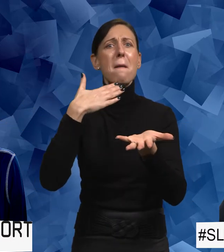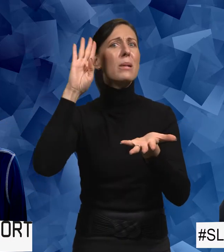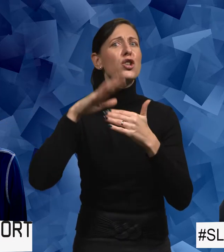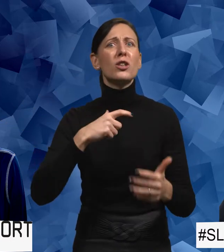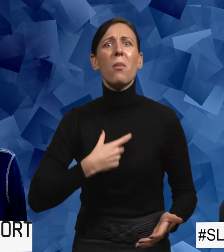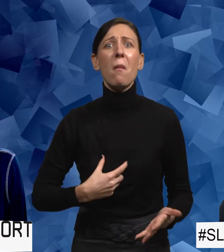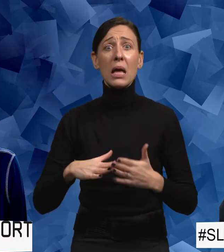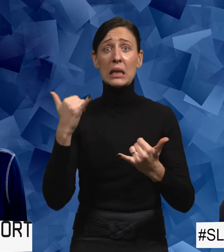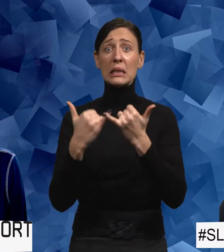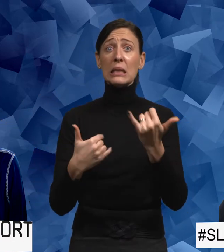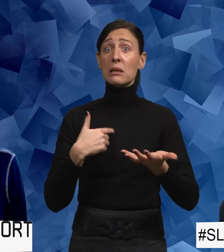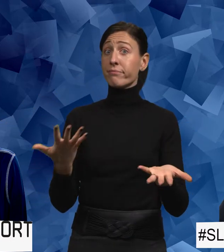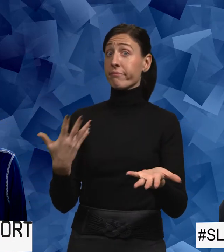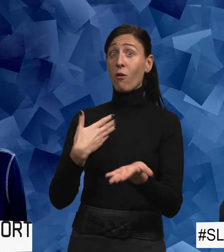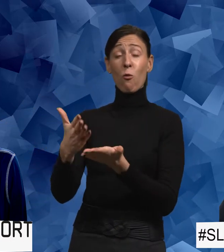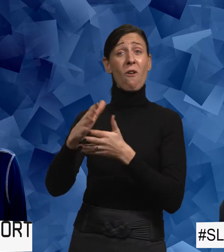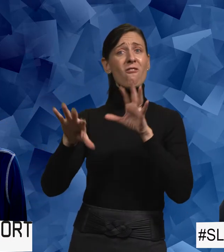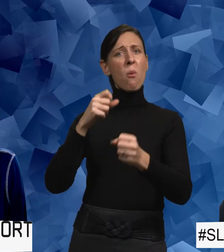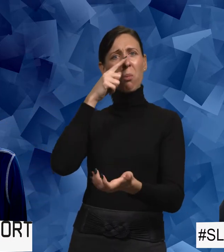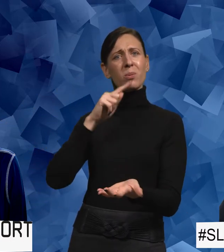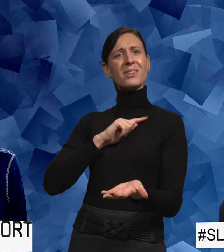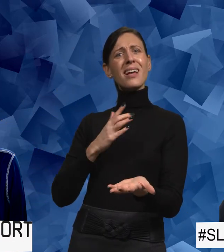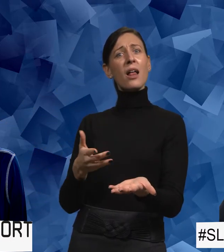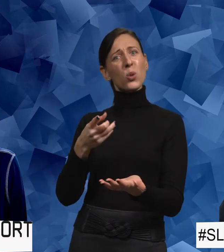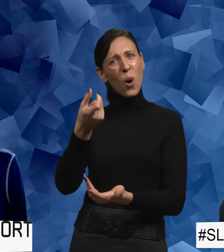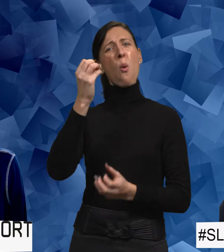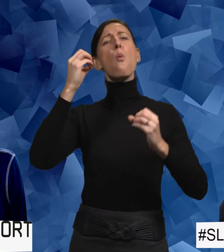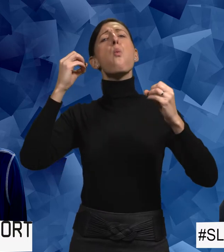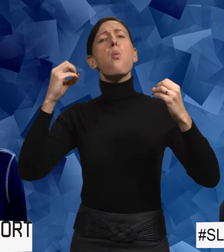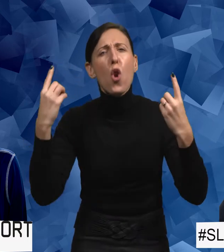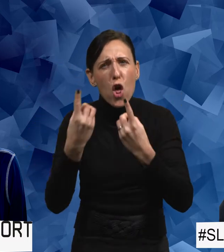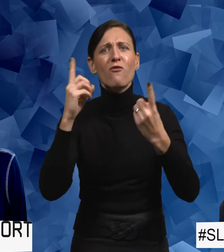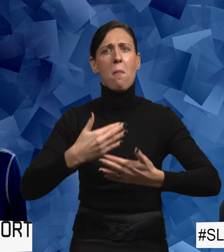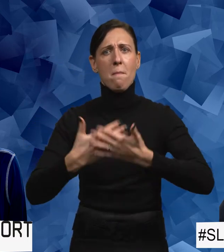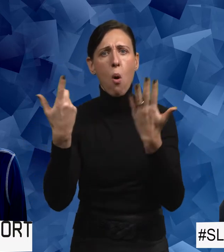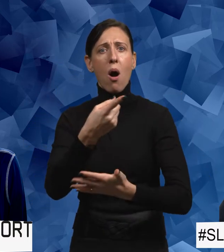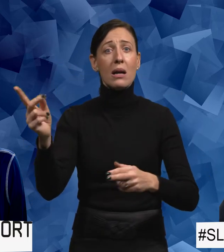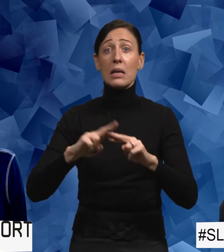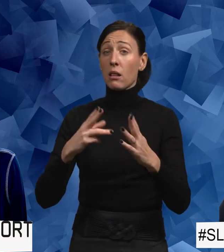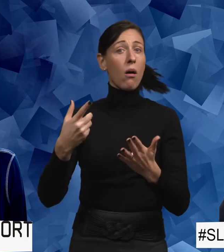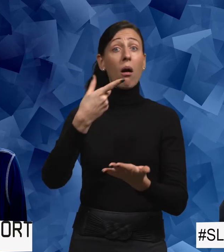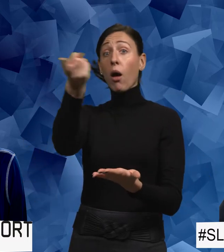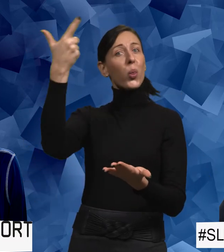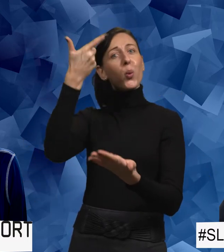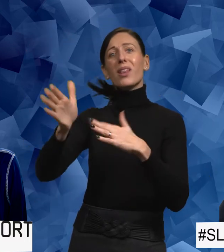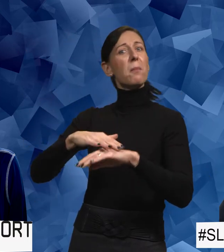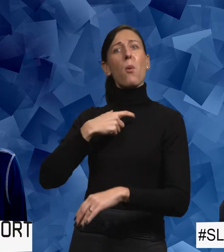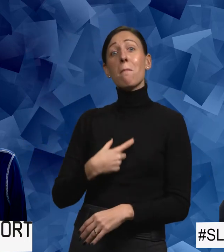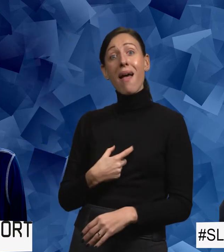till syvende och sist är ändå våldsutsatt. Men det blir olyckligt, för många känner att de blir inte trodda. Och de är inte